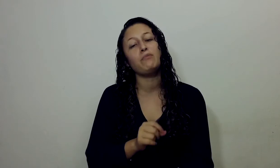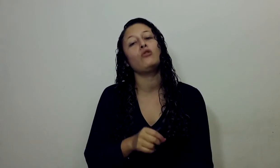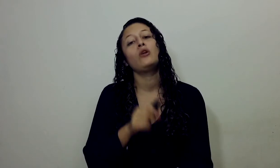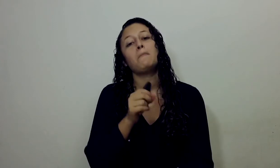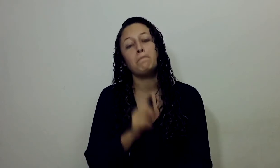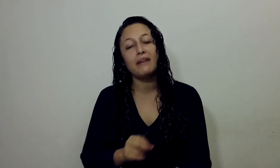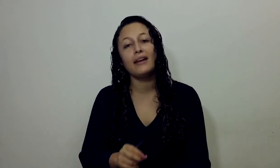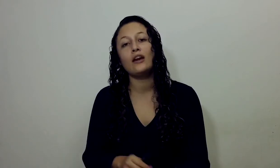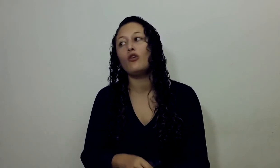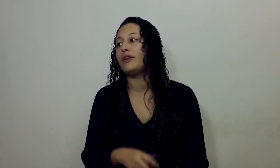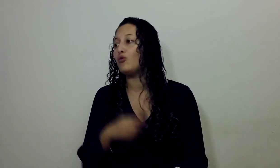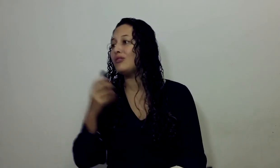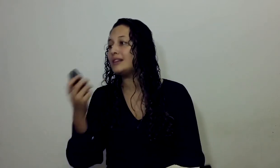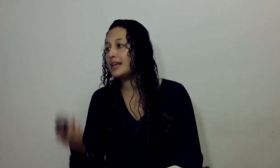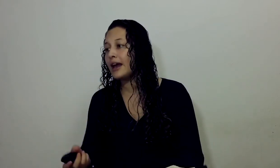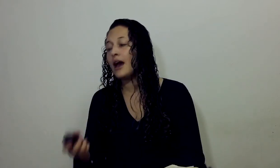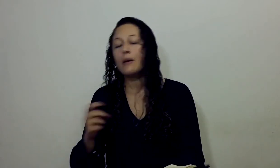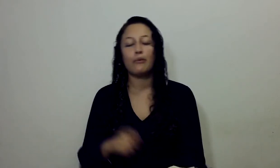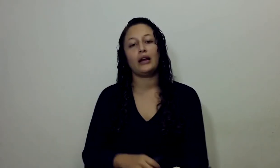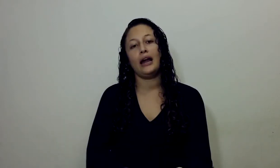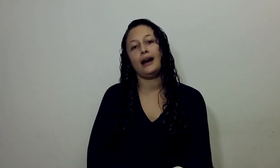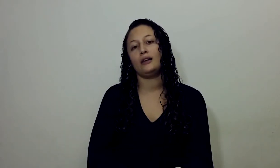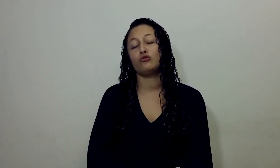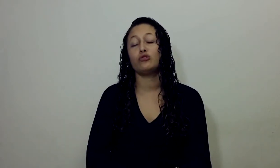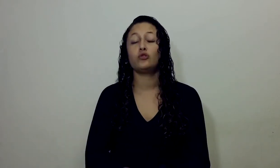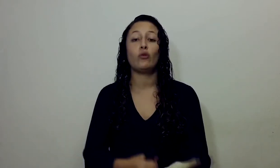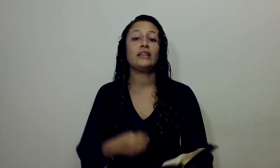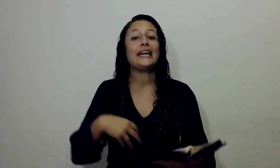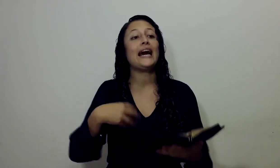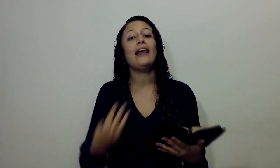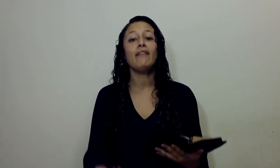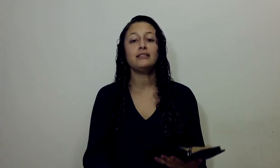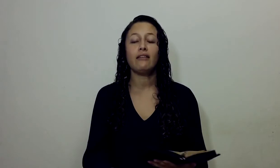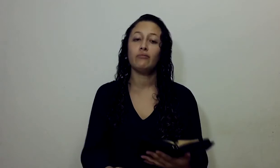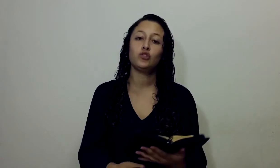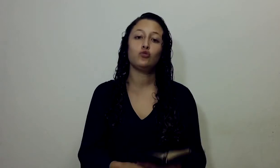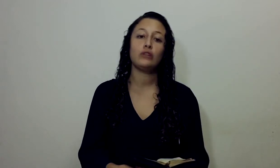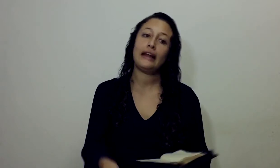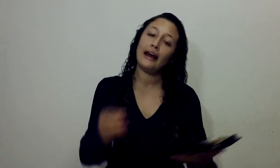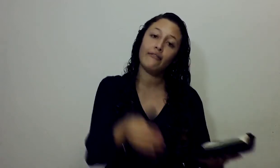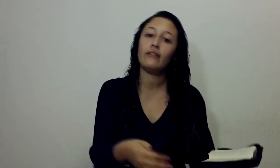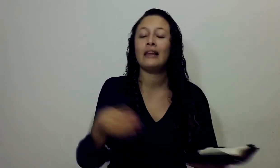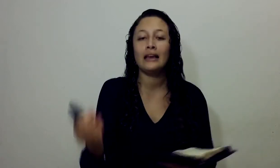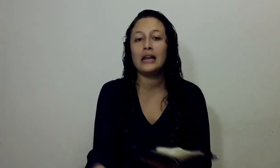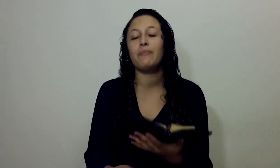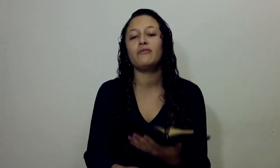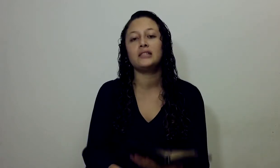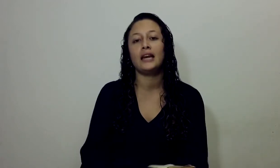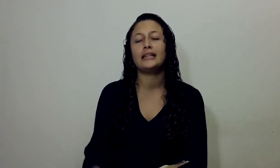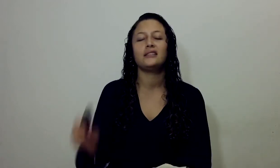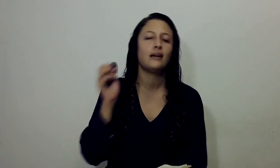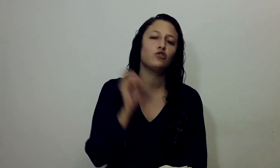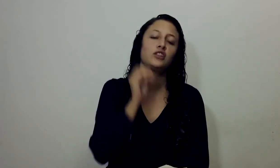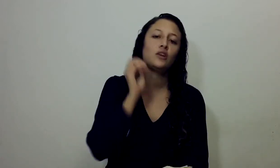principio Bíblico De un día Por cada año Entonces recuerden Que cada vez Que vamos a estudiar La Biblia Y la